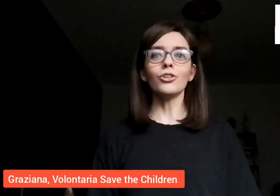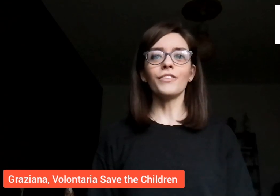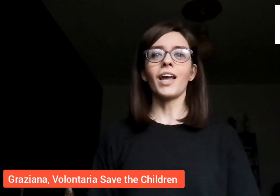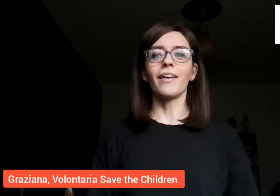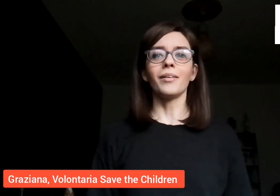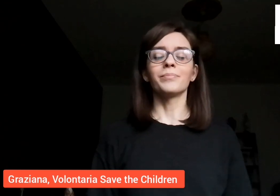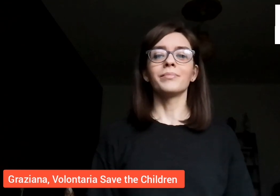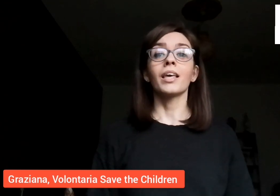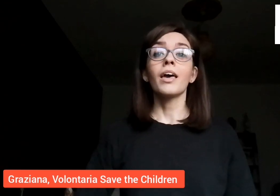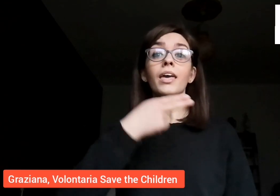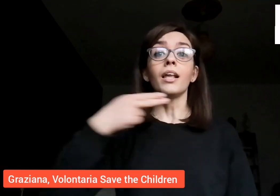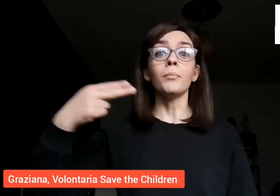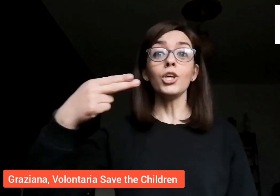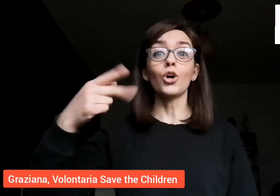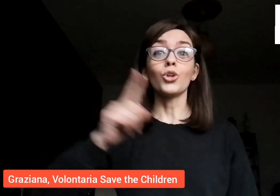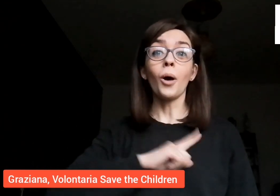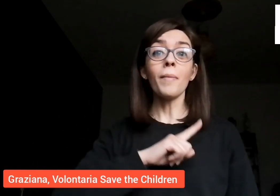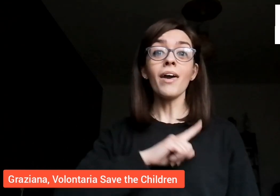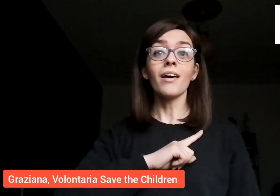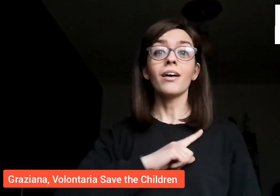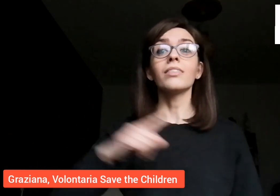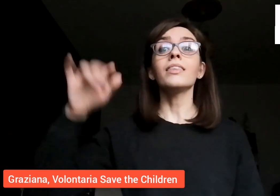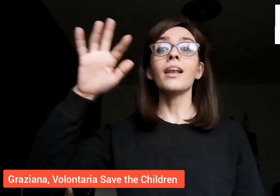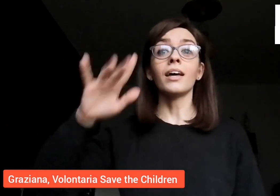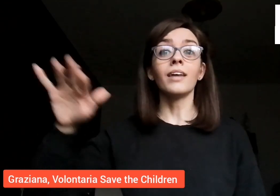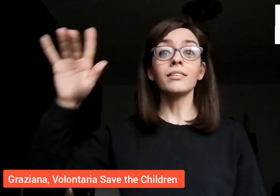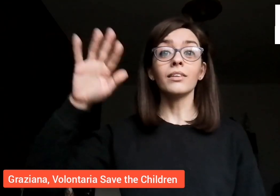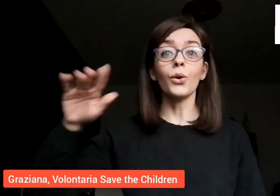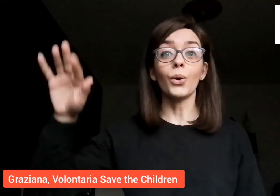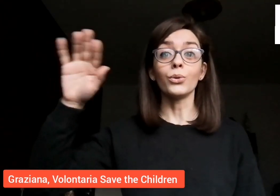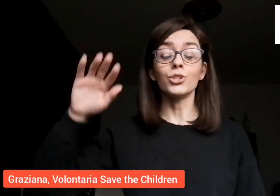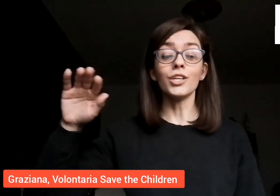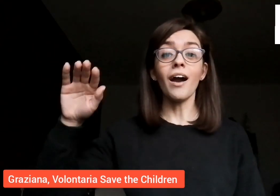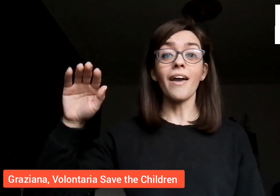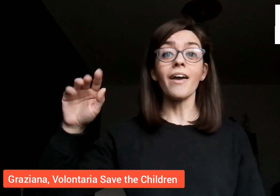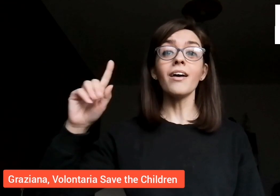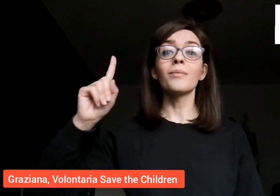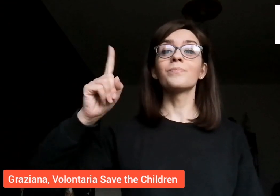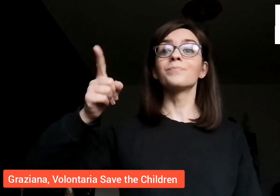indovinare. Il mio nome nella Dattilologia è...